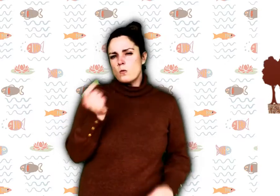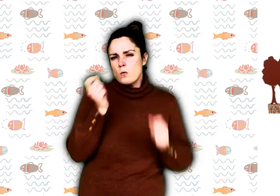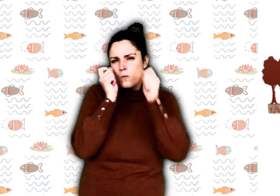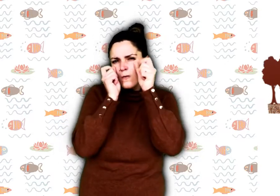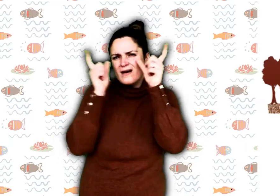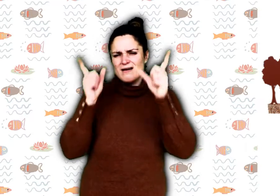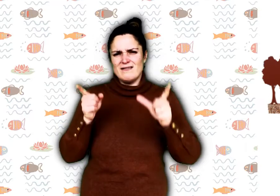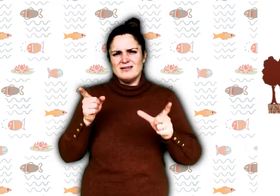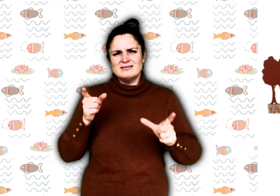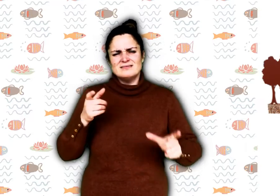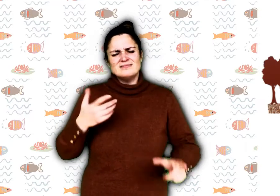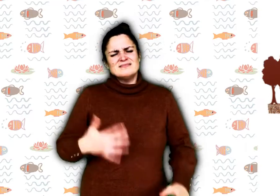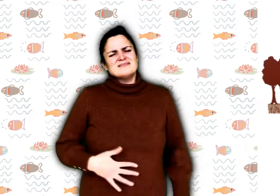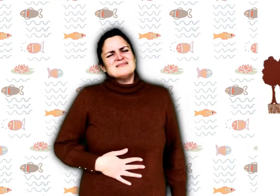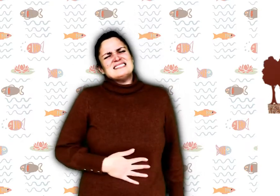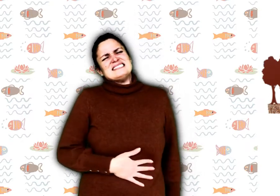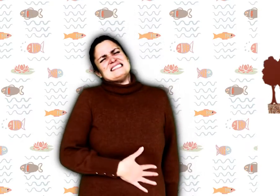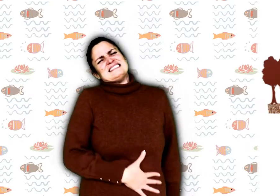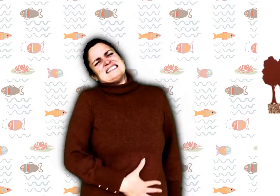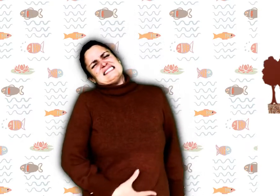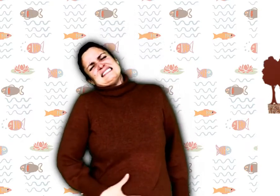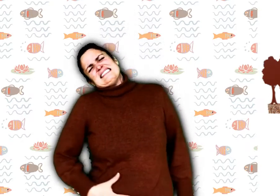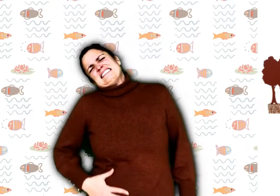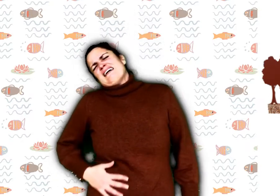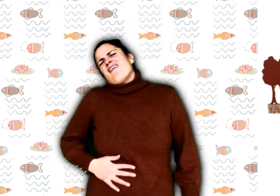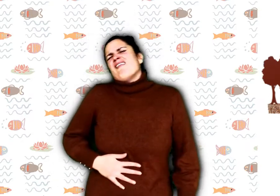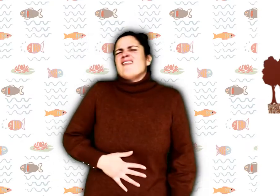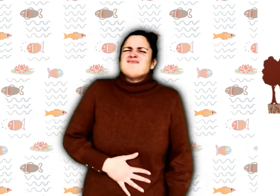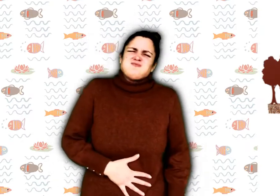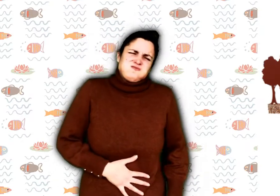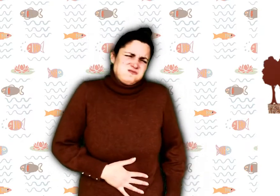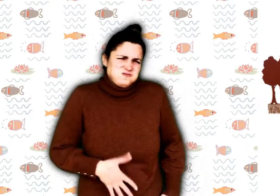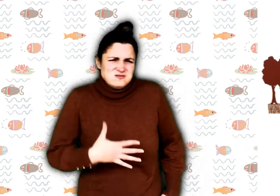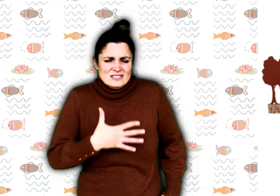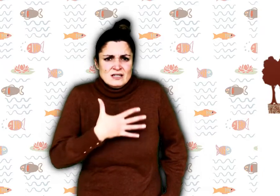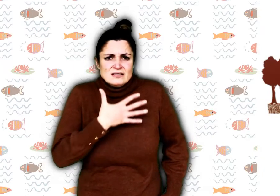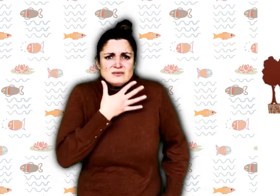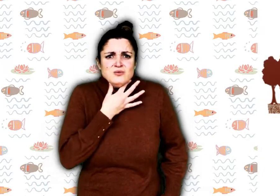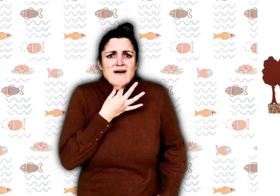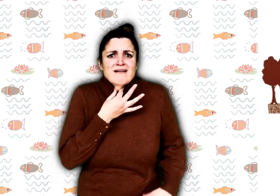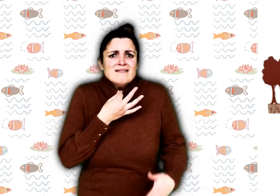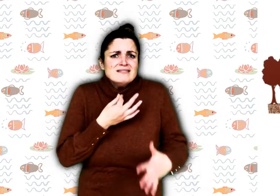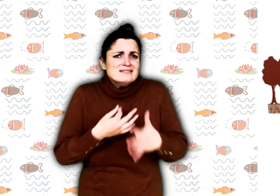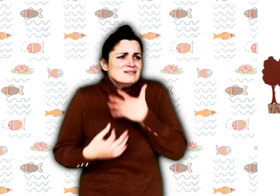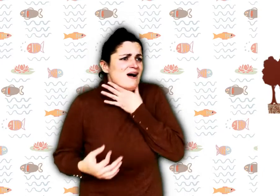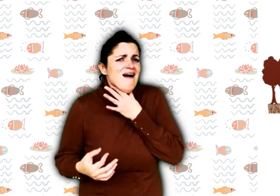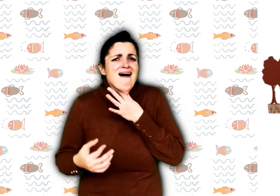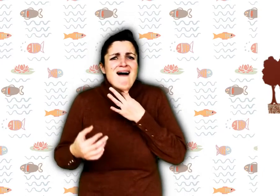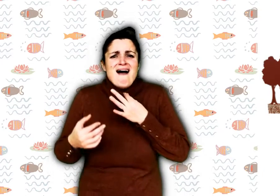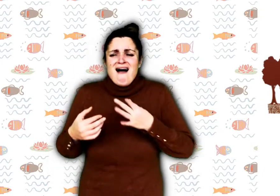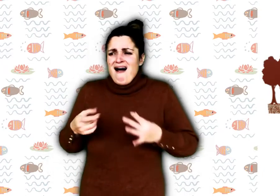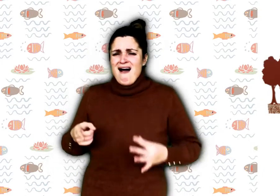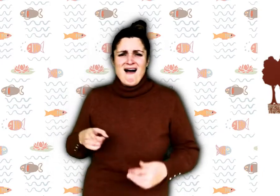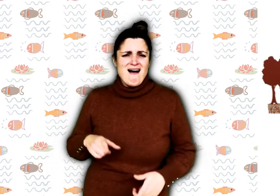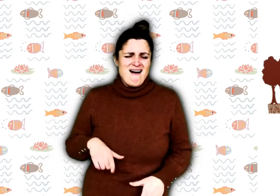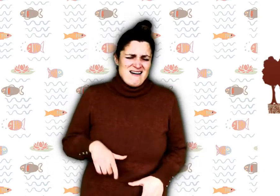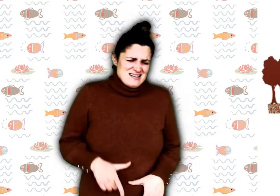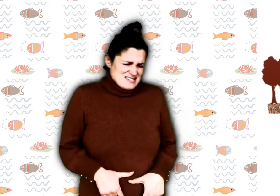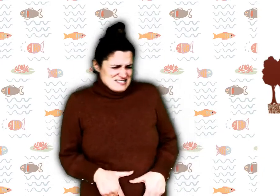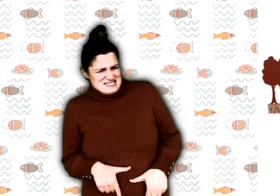Quand il revint à lui, le loup, souffrant d'insupportables maux de ventre, eut soif,